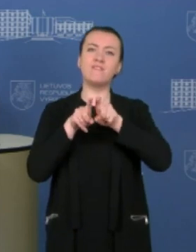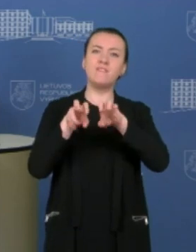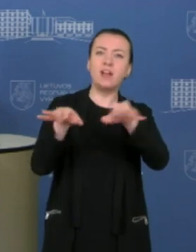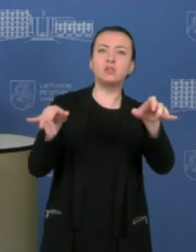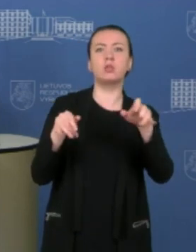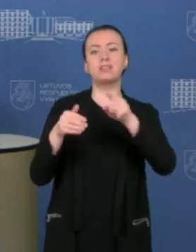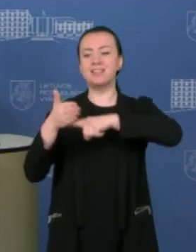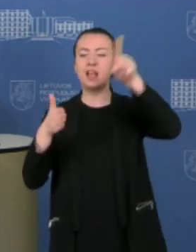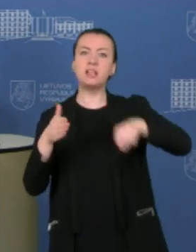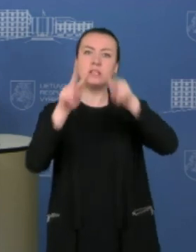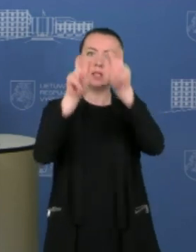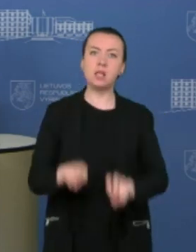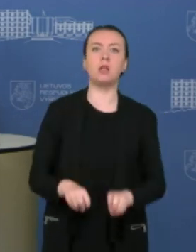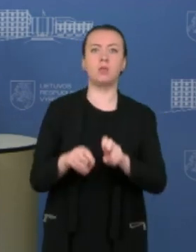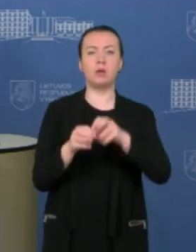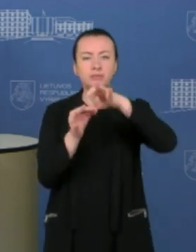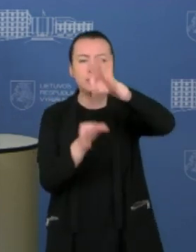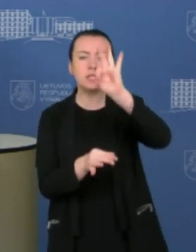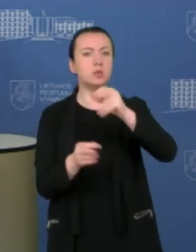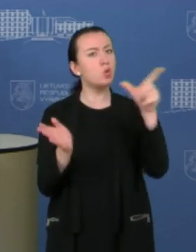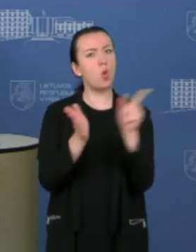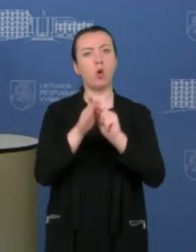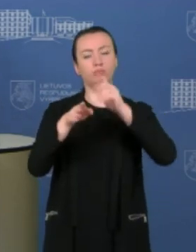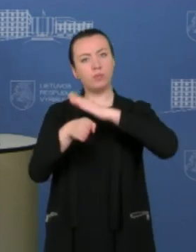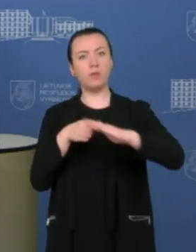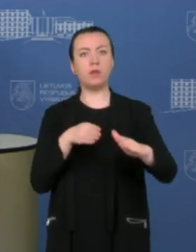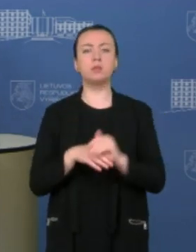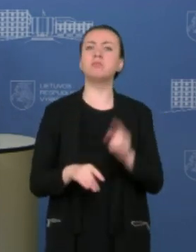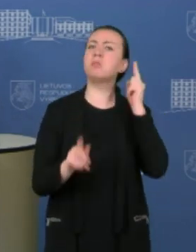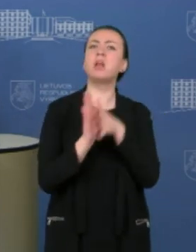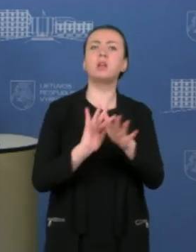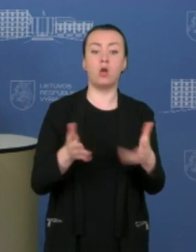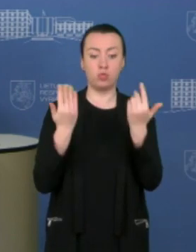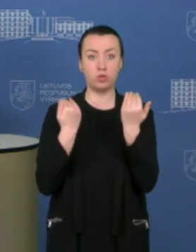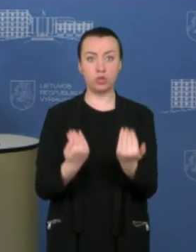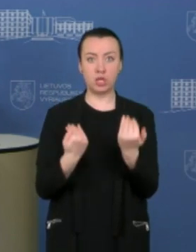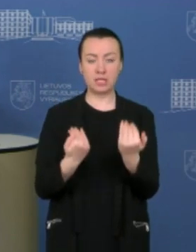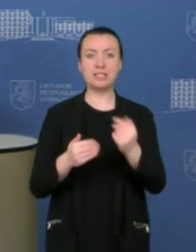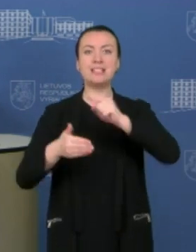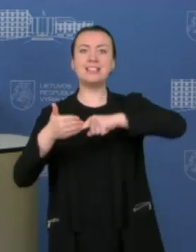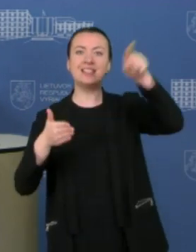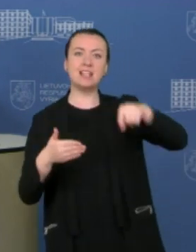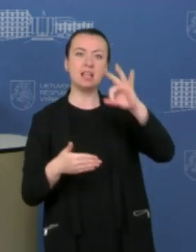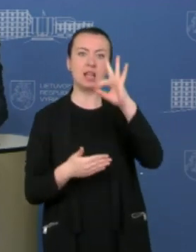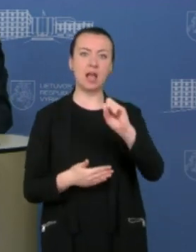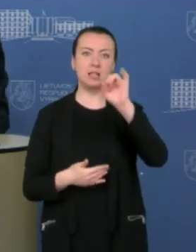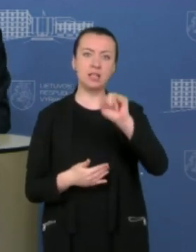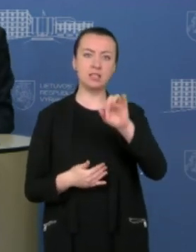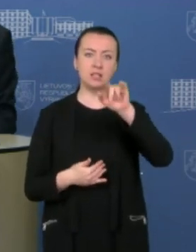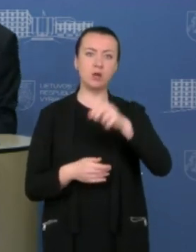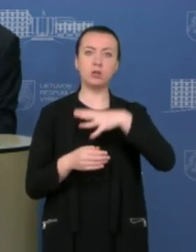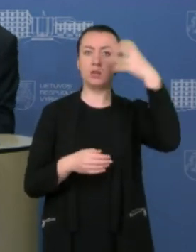statistinį tyrimą. Tai reiškia, nuo šiol statistikos departamentas